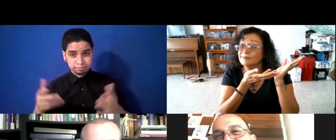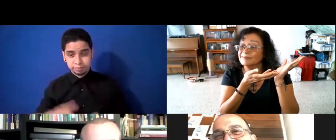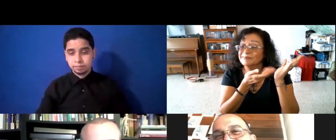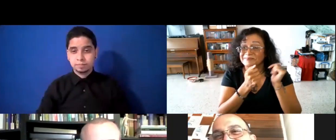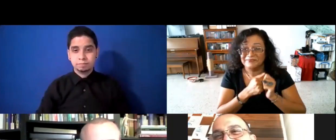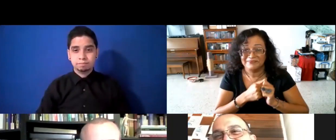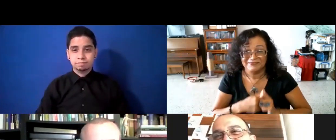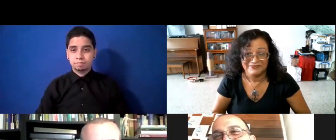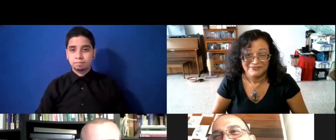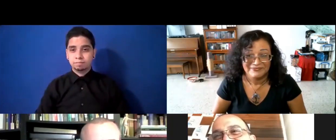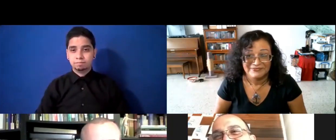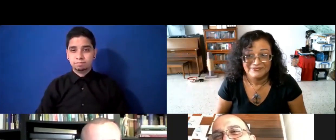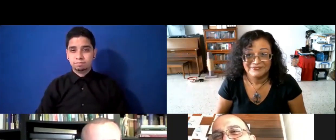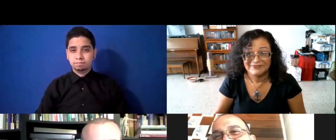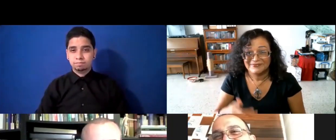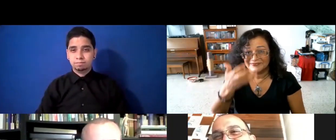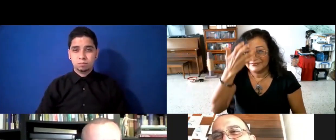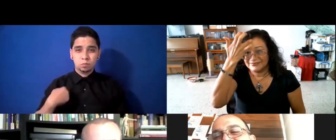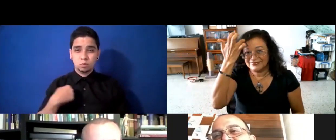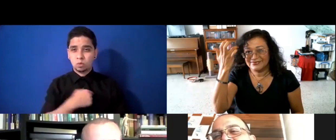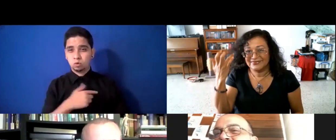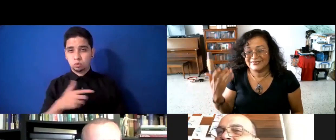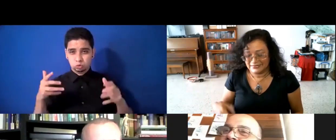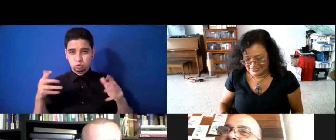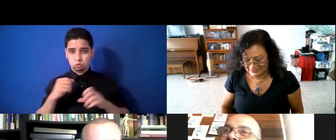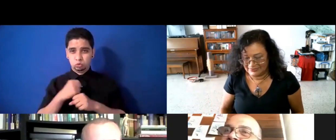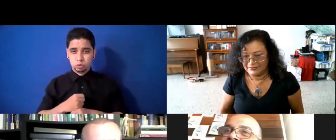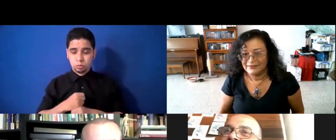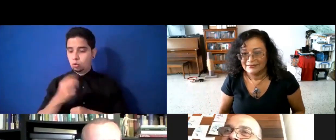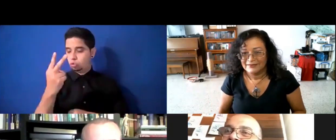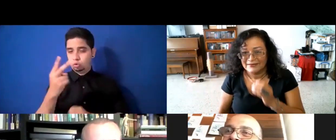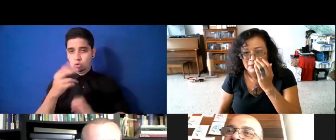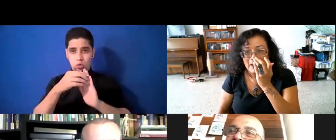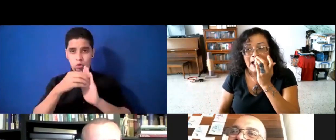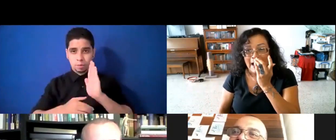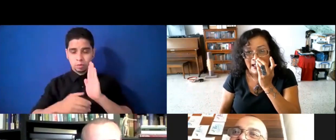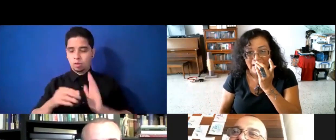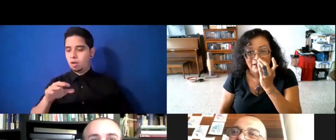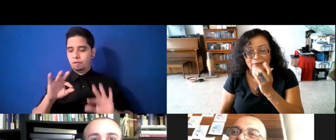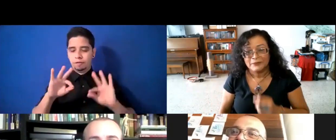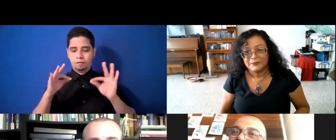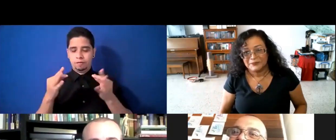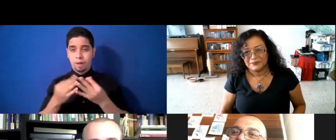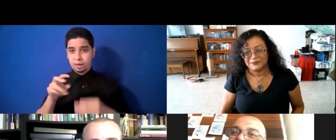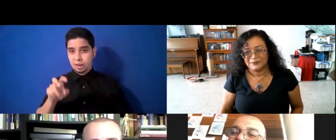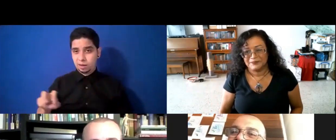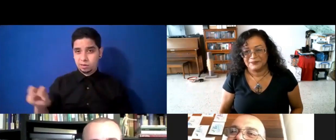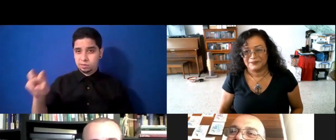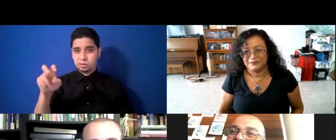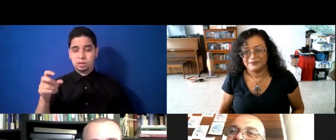Bueno, hicimos ya dos capítulos de Family Hangueo. Ahora ya tenemos otra vez, ¿verdad? Como